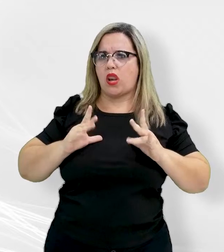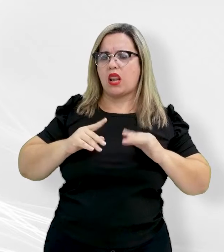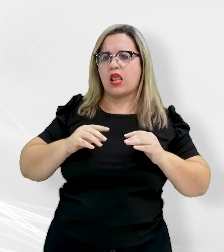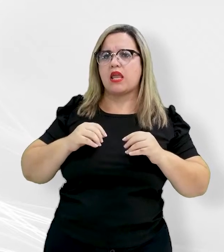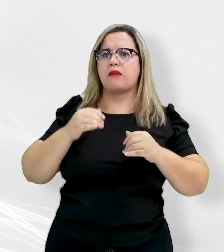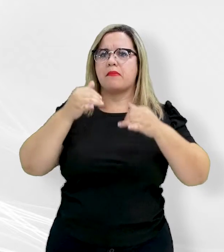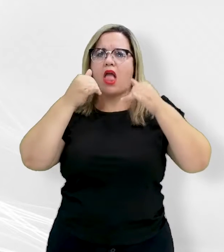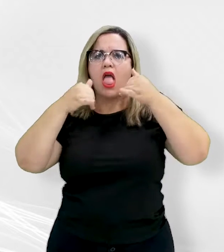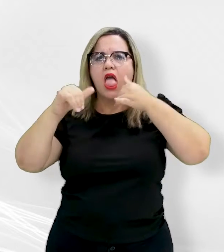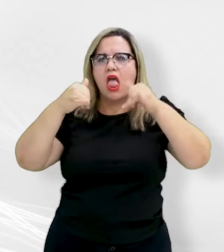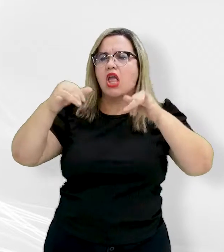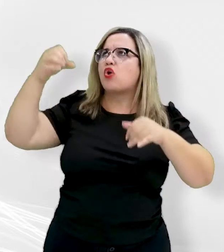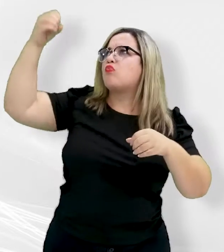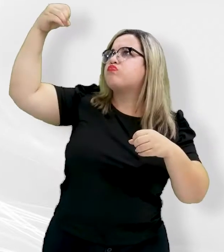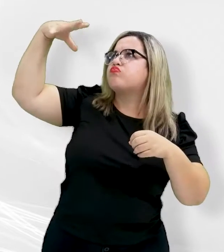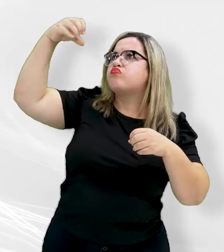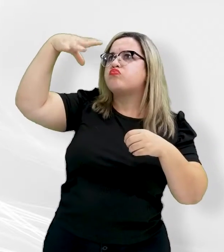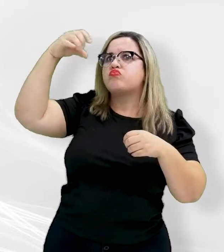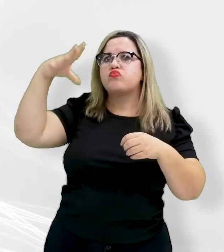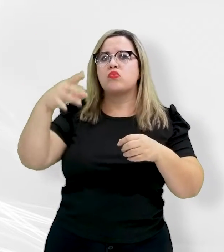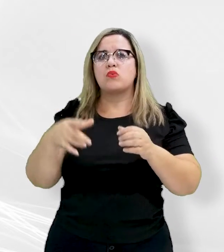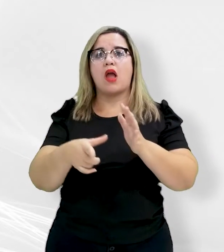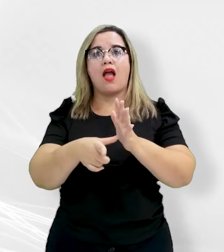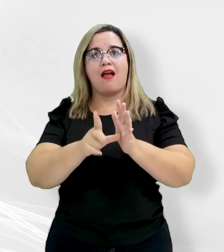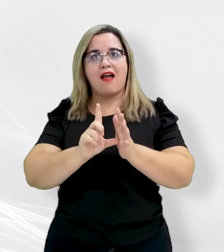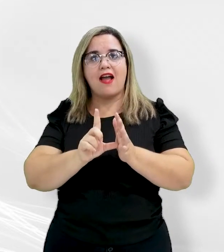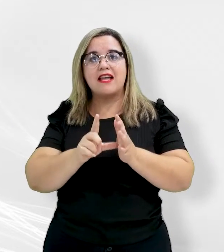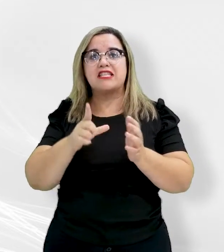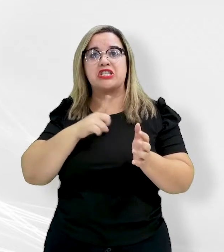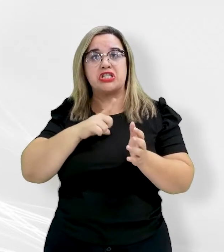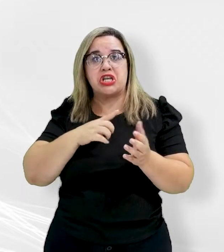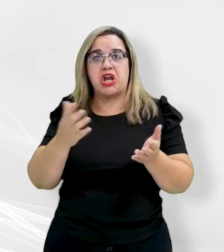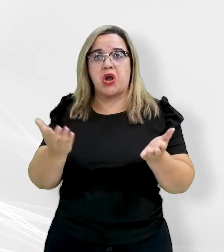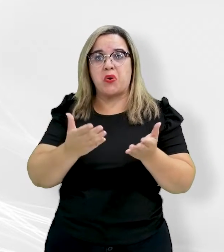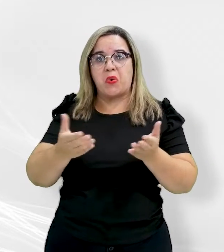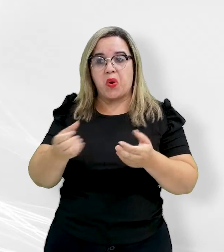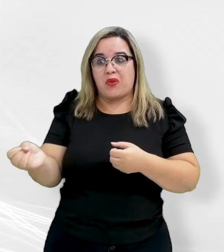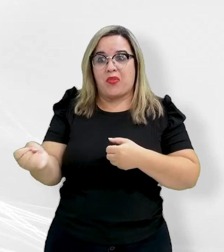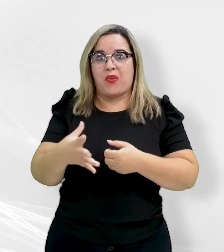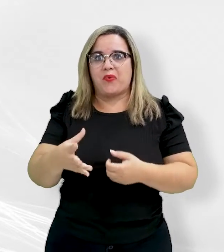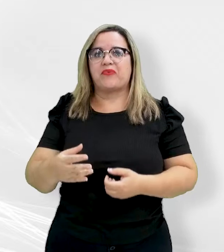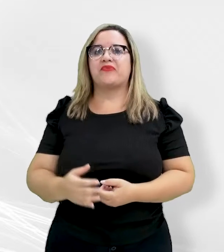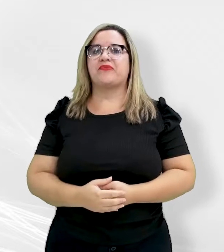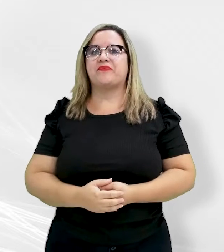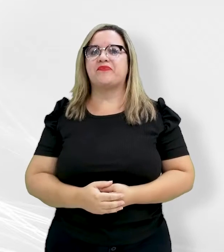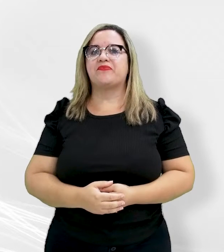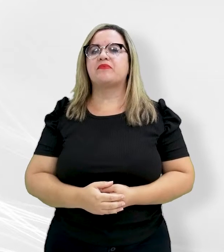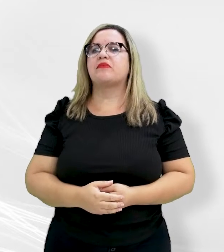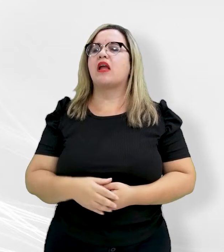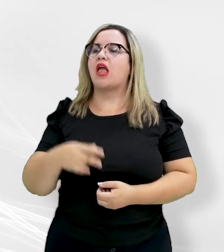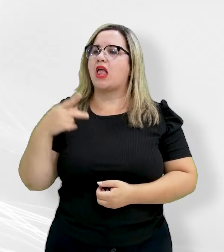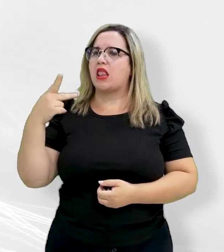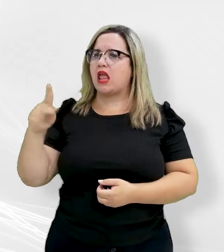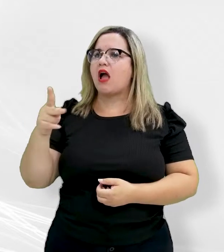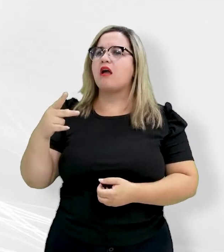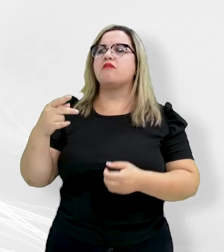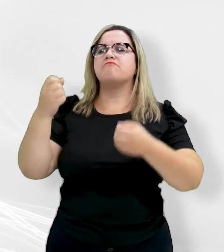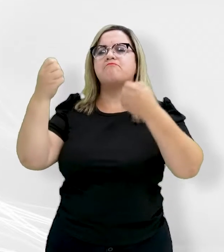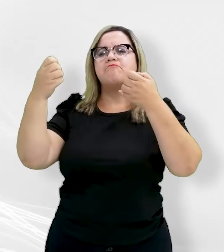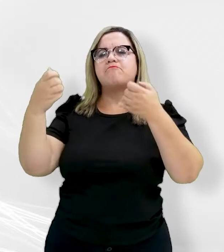das praças e áreas públicas anteriormente ocupadas, comemorou Marcelo Linhares Ferreira. Segundo ele, essa conquista colocará fim